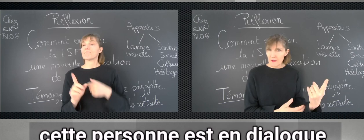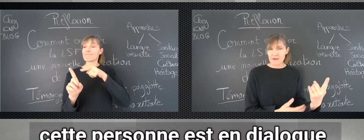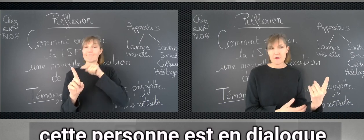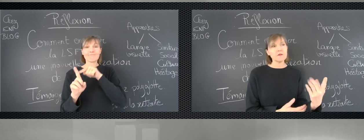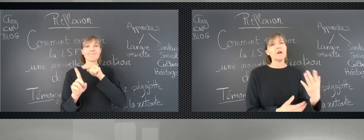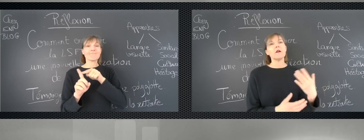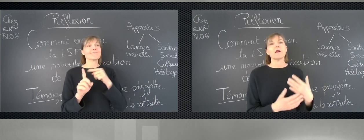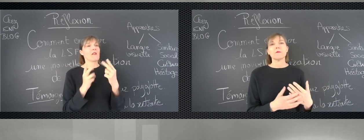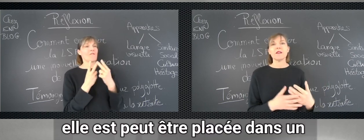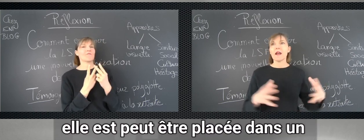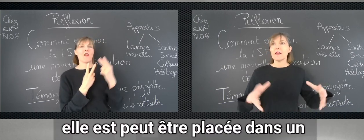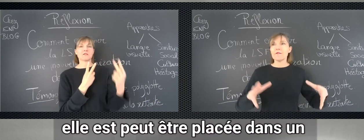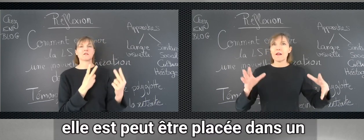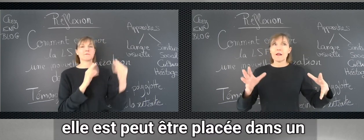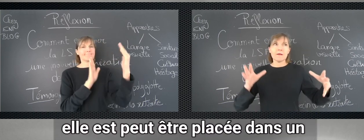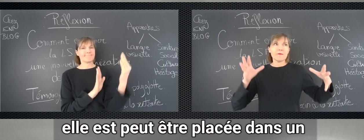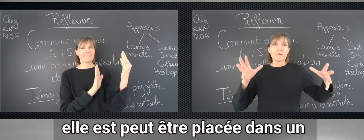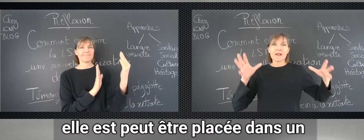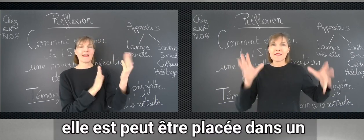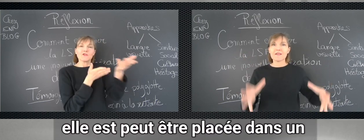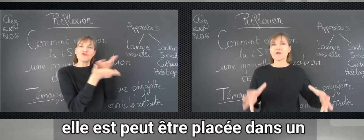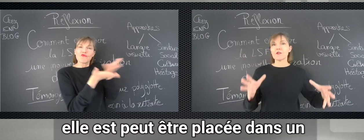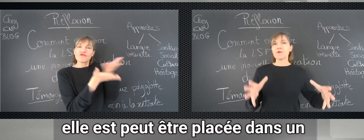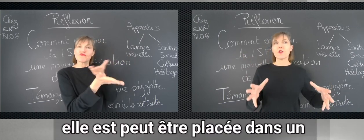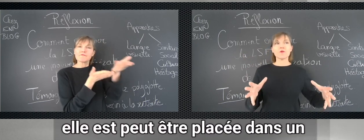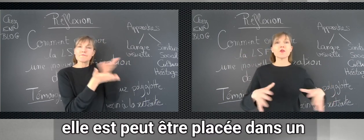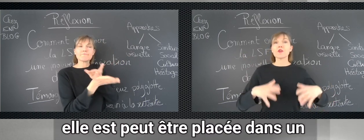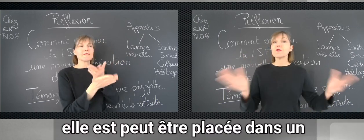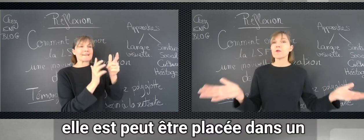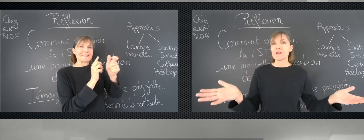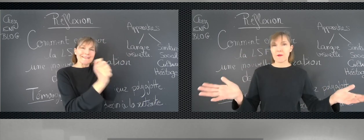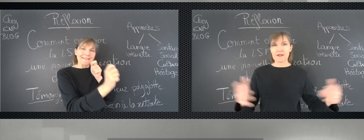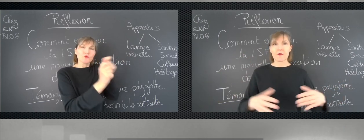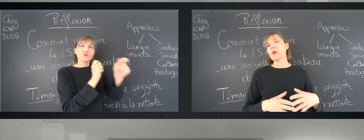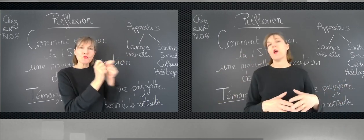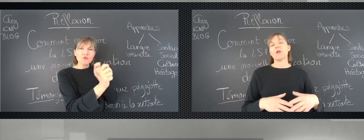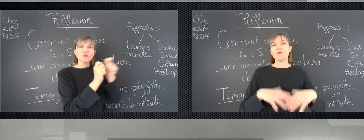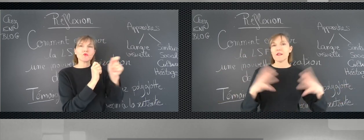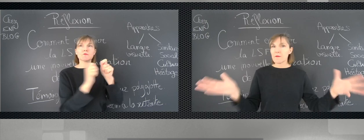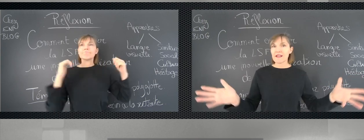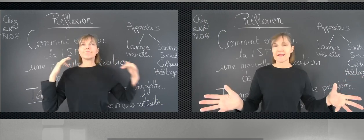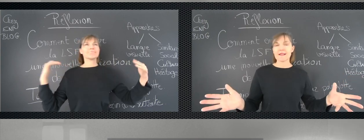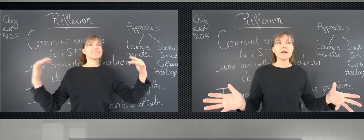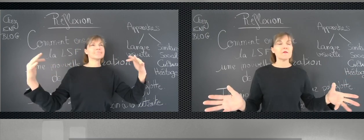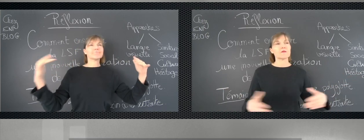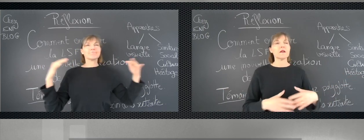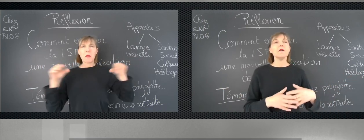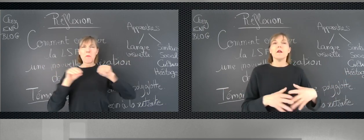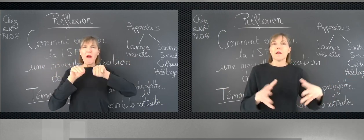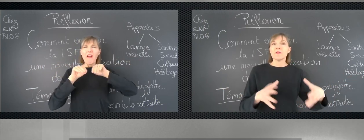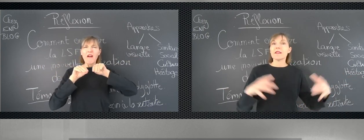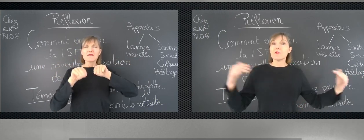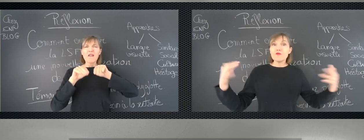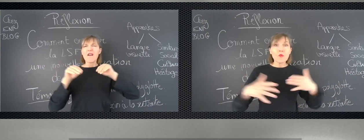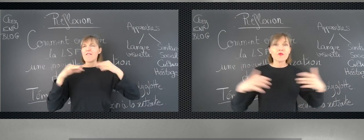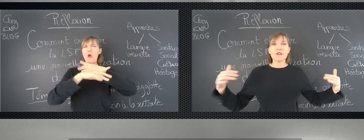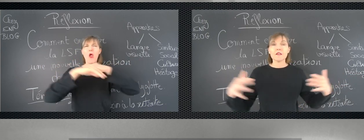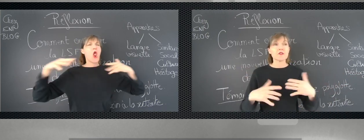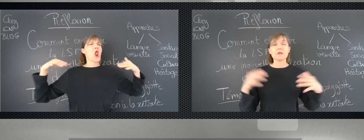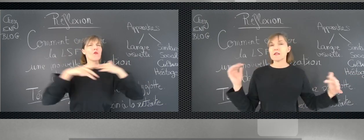personne, bien elle est peut-être placée dans un environnement, une grande surface par exemple, où il y des magasins, tout ça, et bien il y a du monde, il y a des gens qui